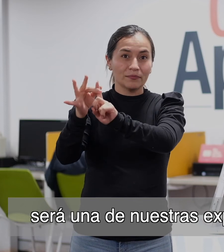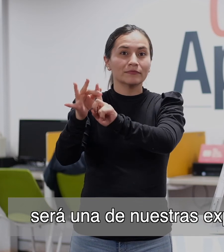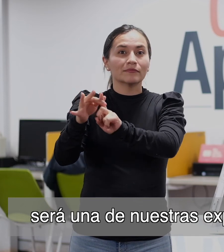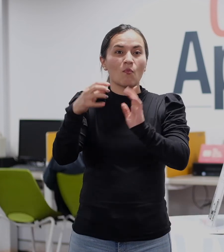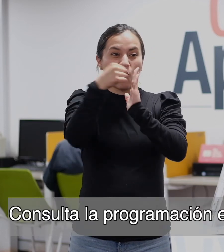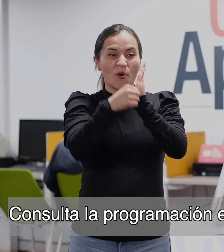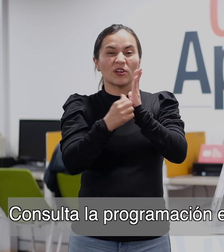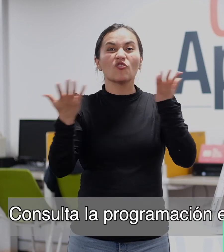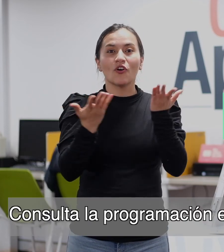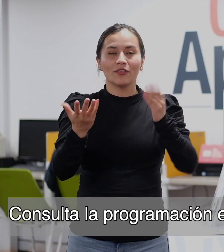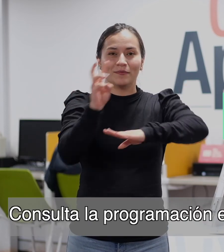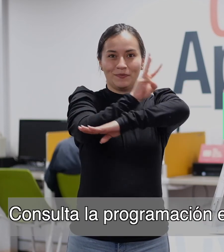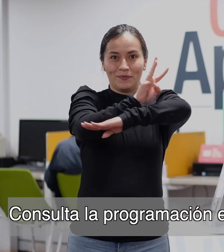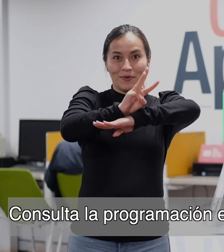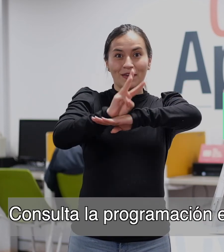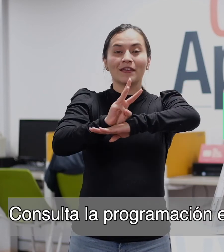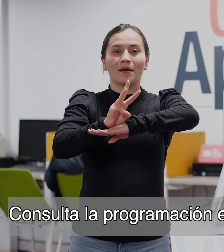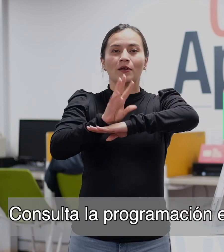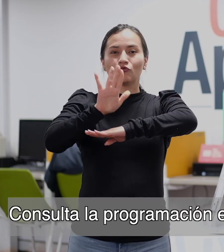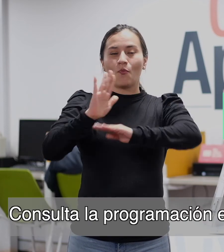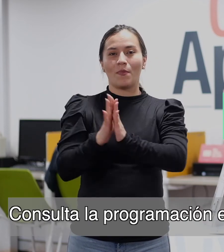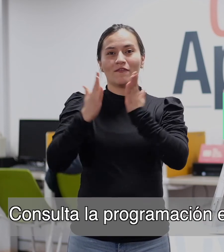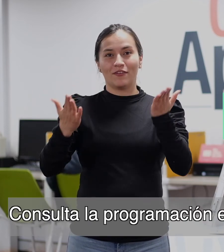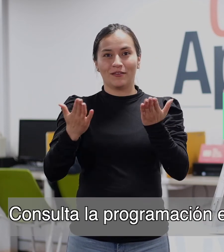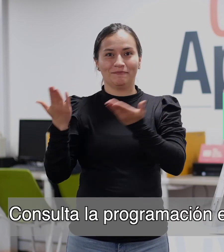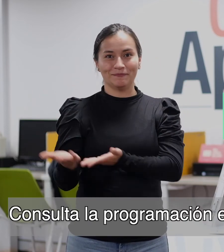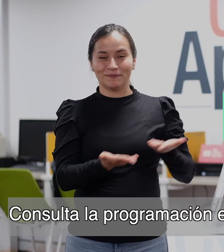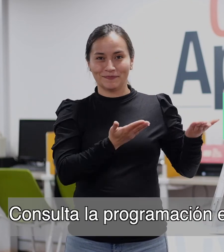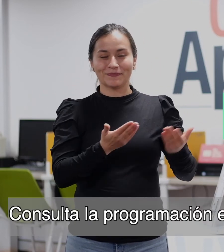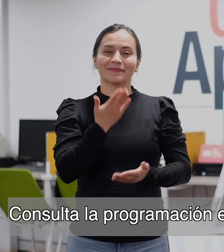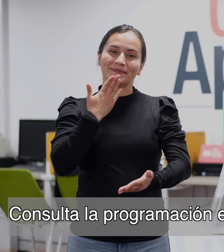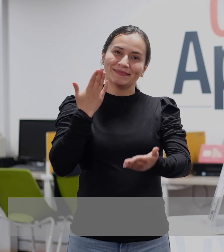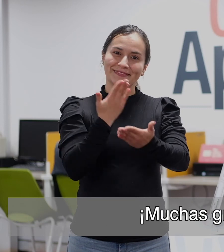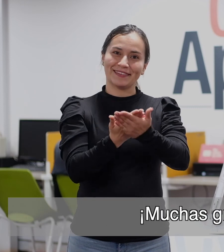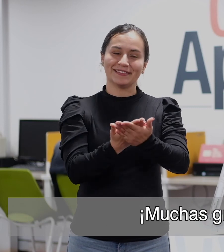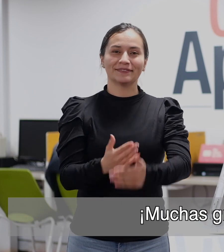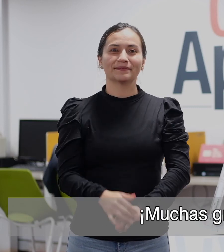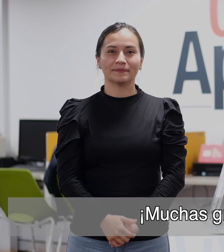Consulta la programación en www.biblorred.gov.co Muchas gracias